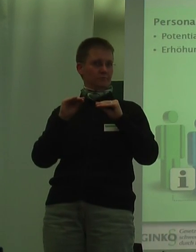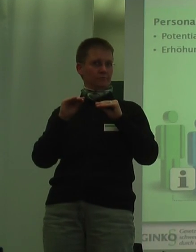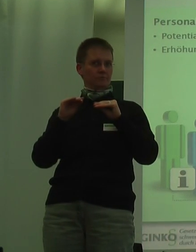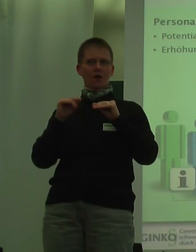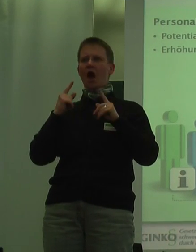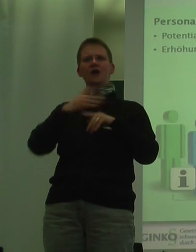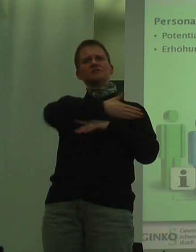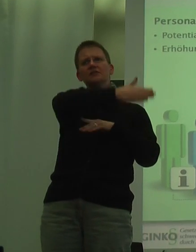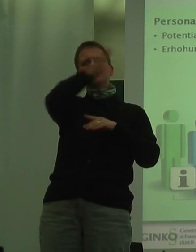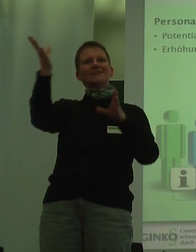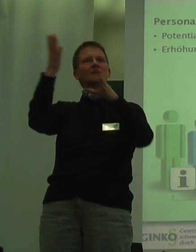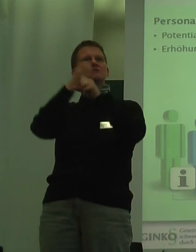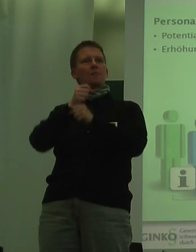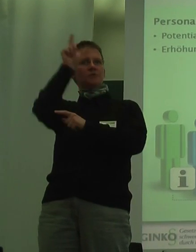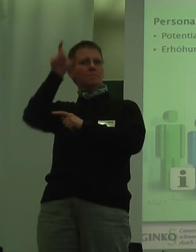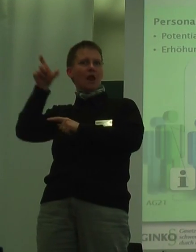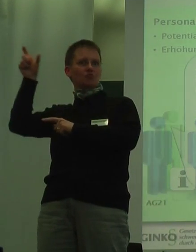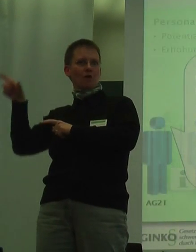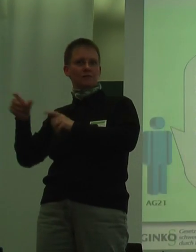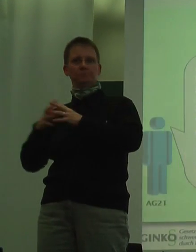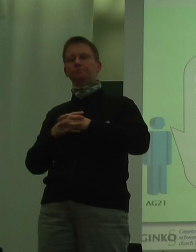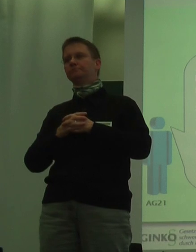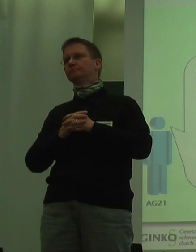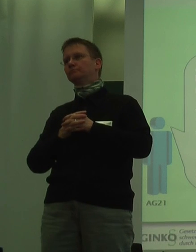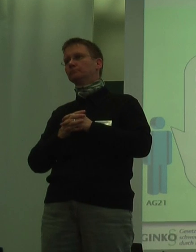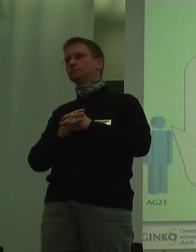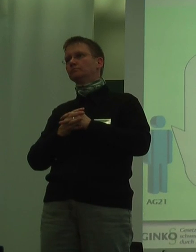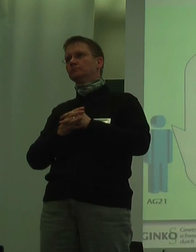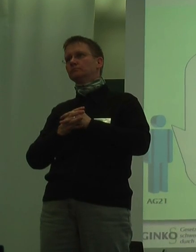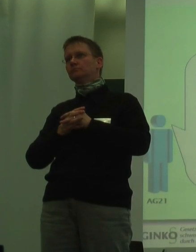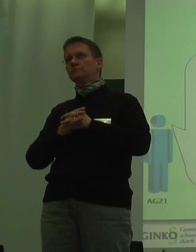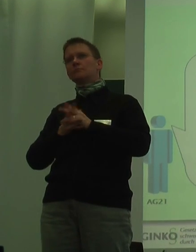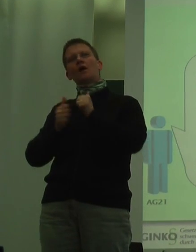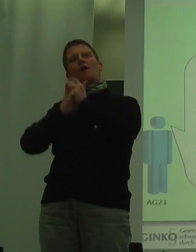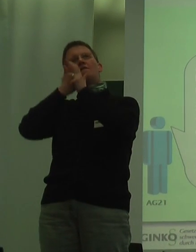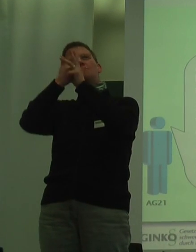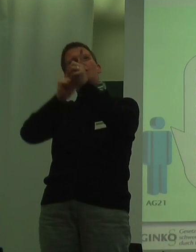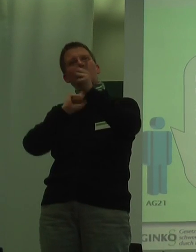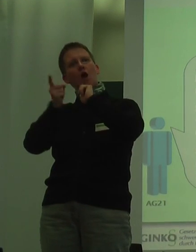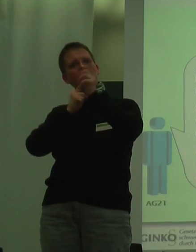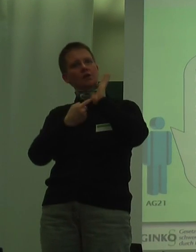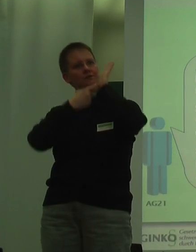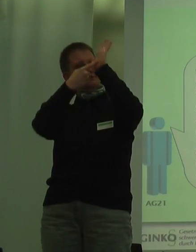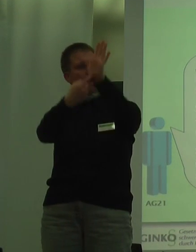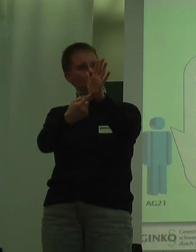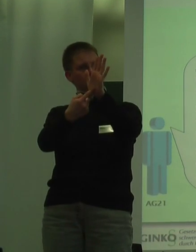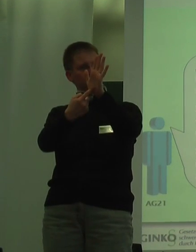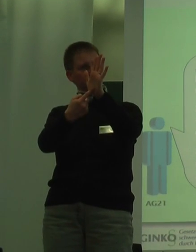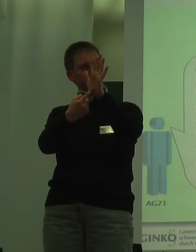an die gesamte Belegschaft. Ja, die folgenden Aussagen zeigen, an welchen Stellen die Qualifizierung zum Beispiel